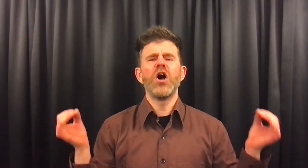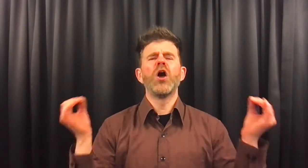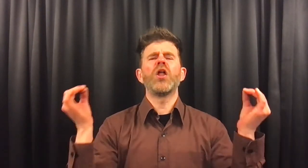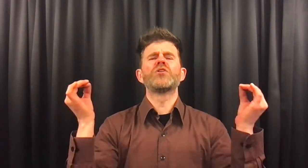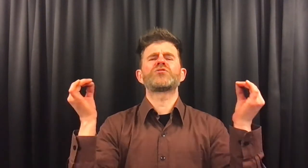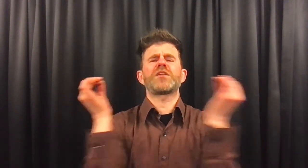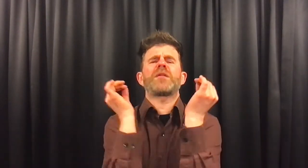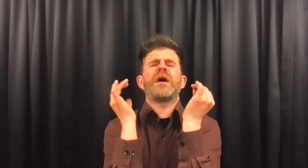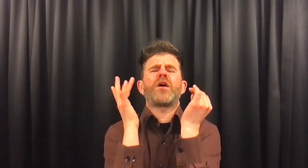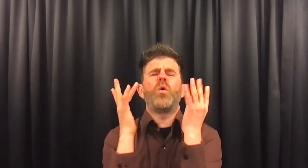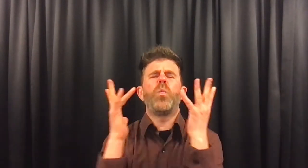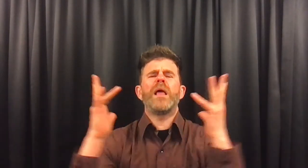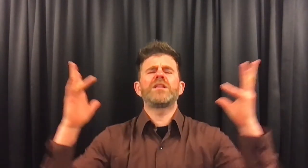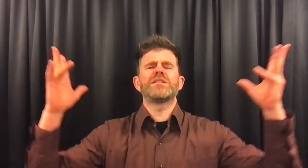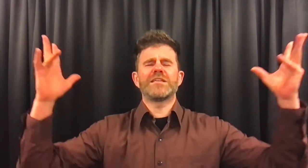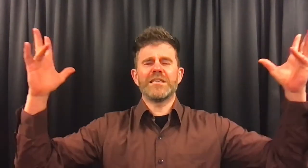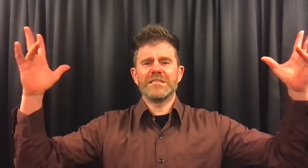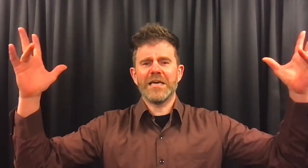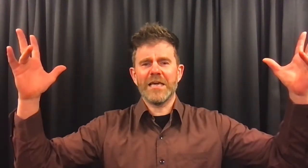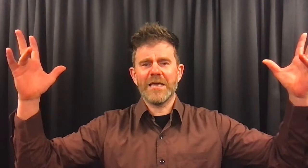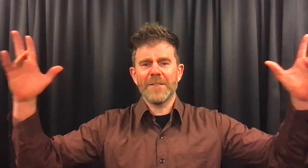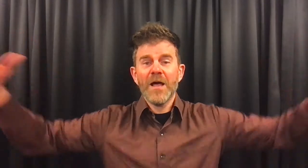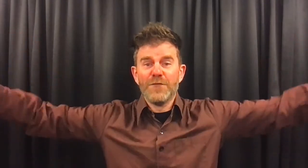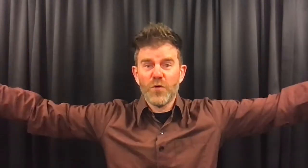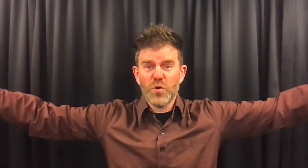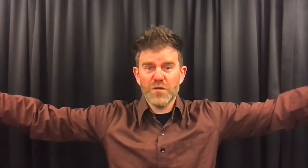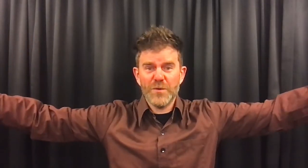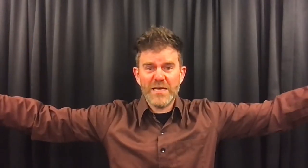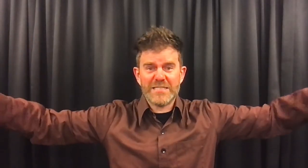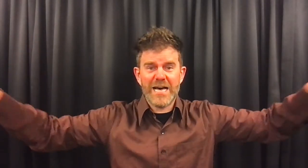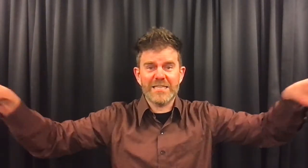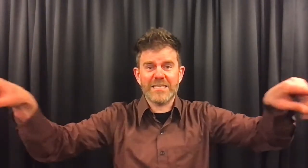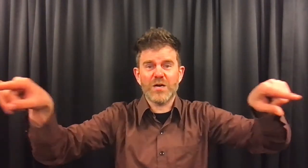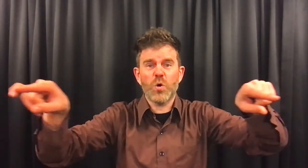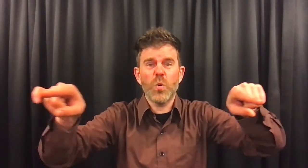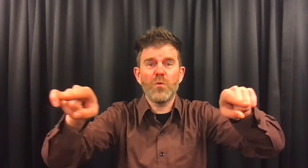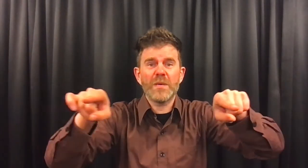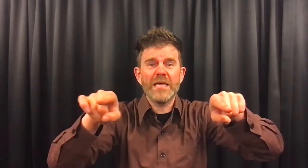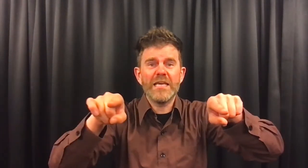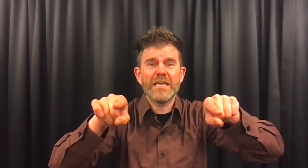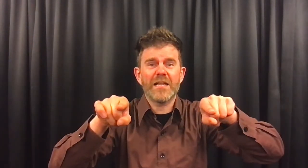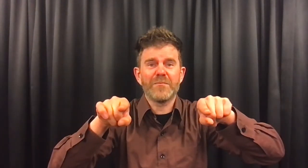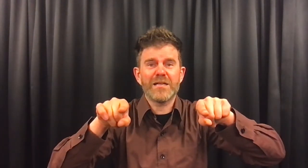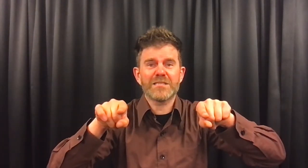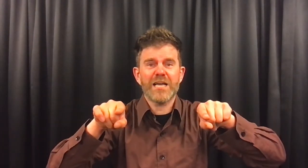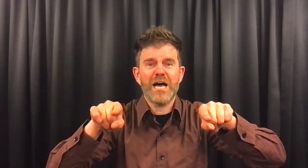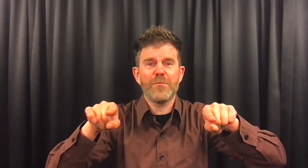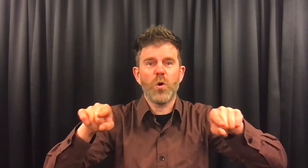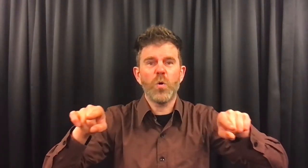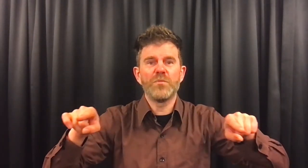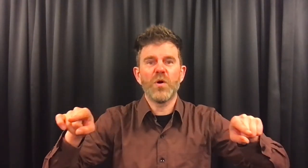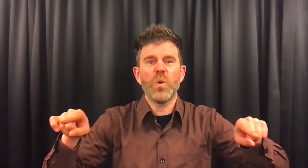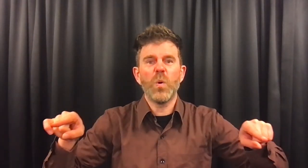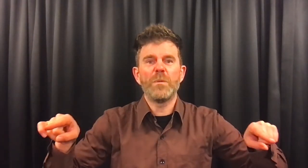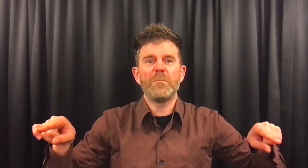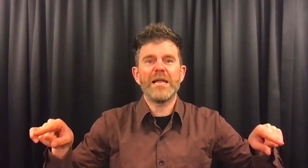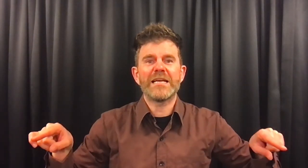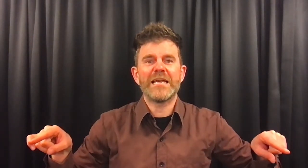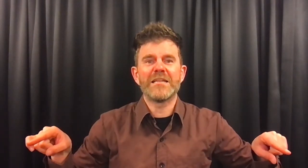luister naar mijn geweldig idee. Volgende week zaterdag komen we hier allemaal samen op de open plek in het